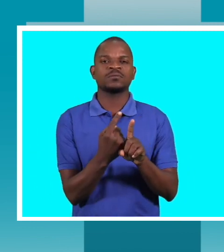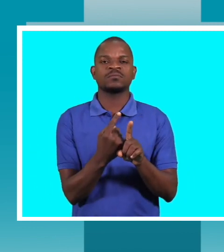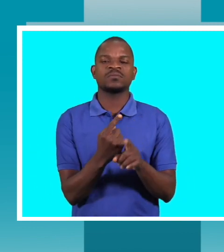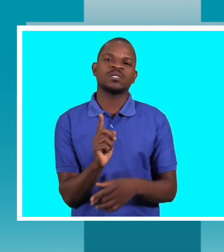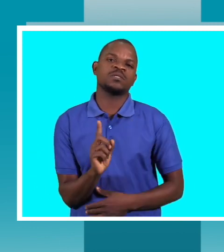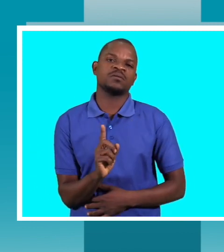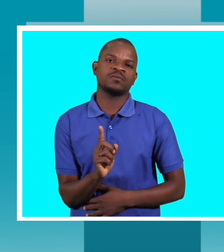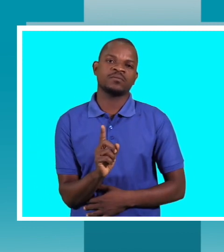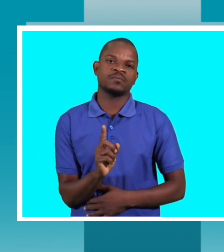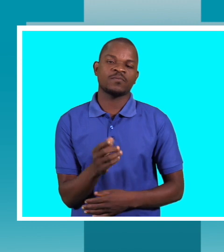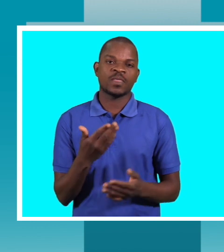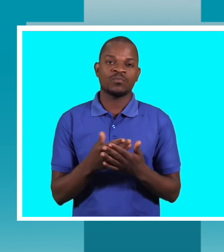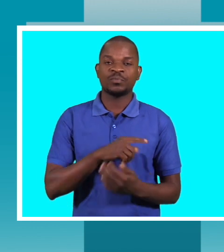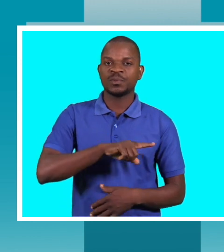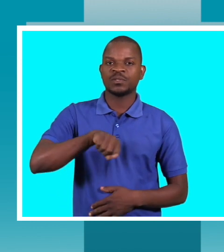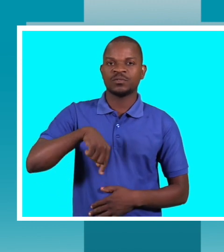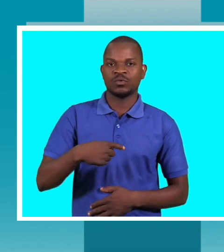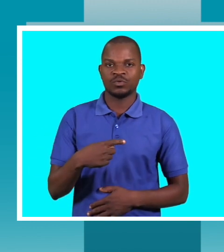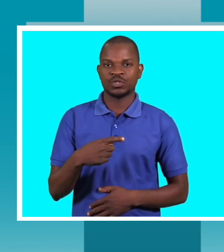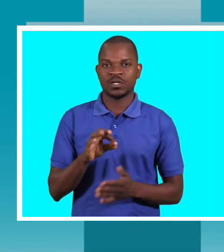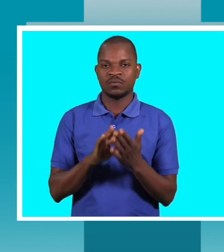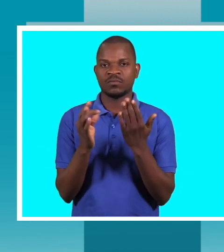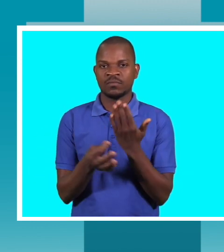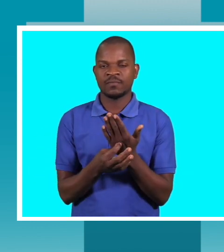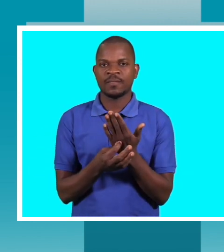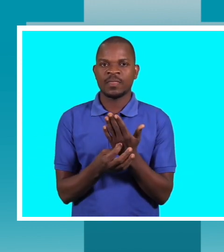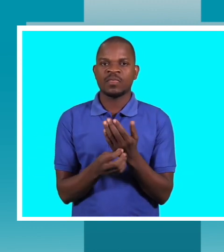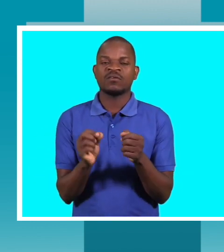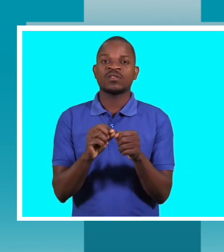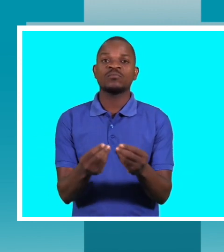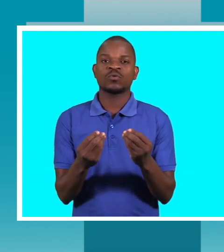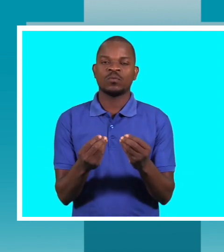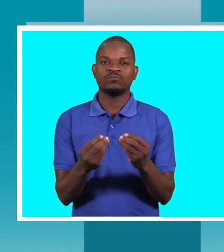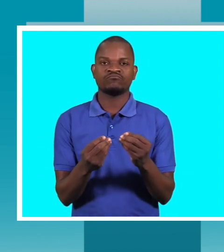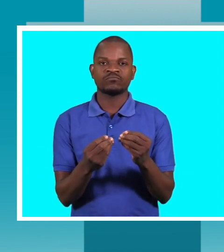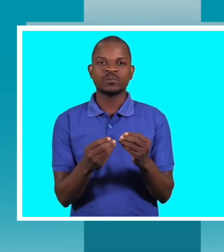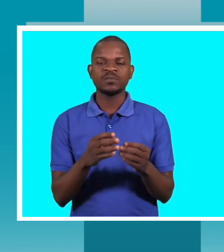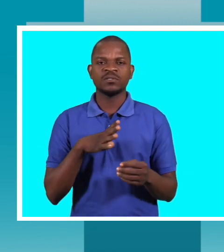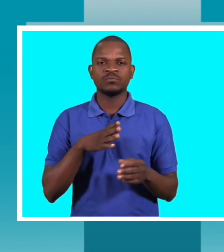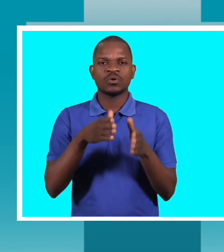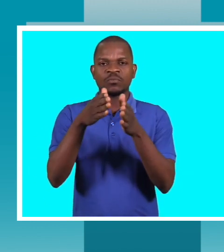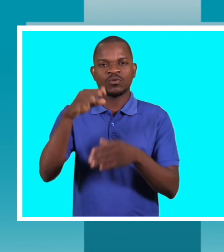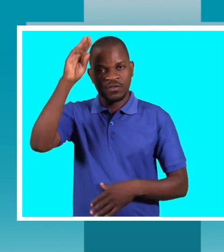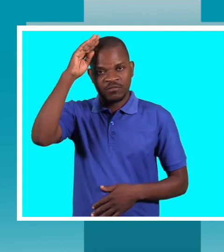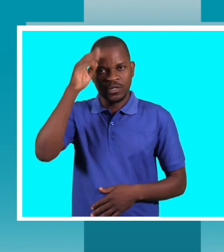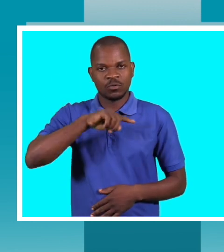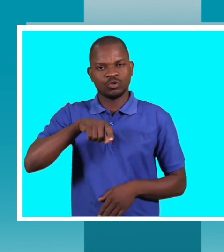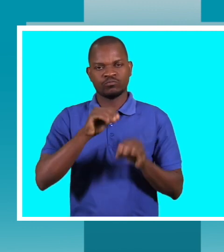pessoa. Daí que nós temos parte das nossas enfermeiras treinadas em língua de sinais, justamente para